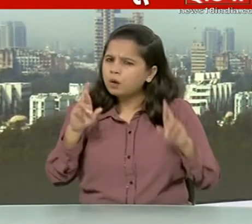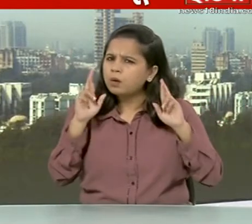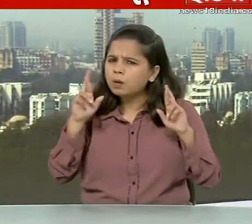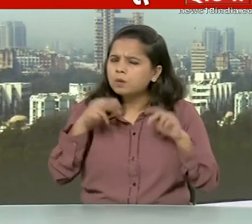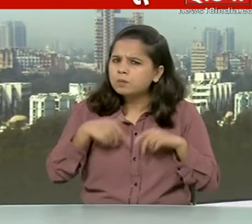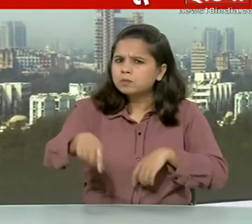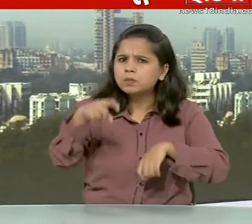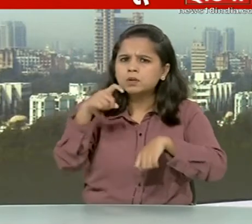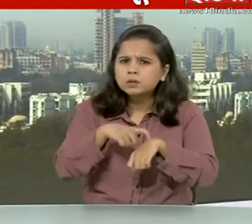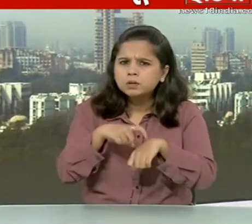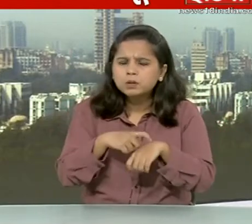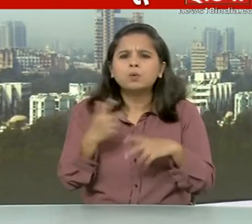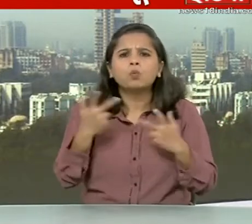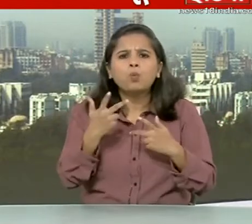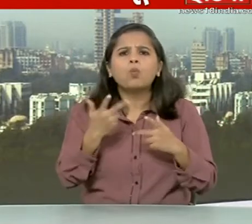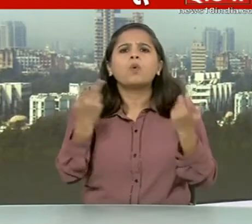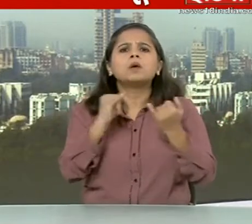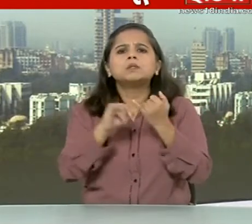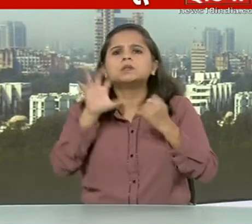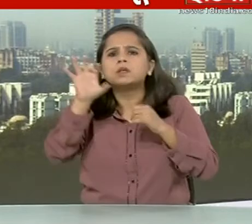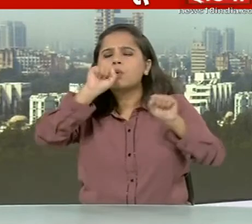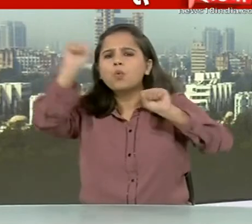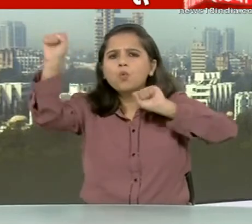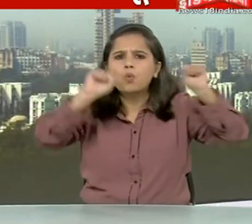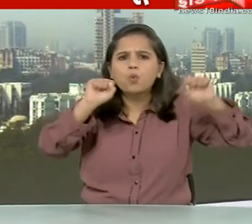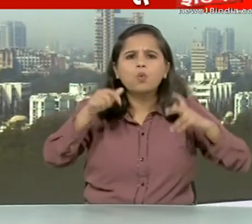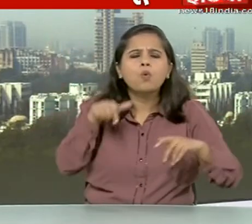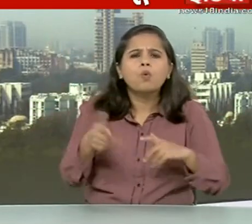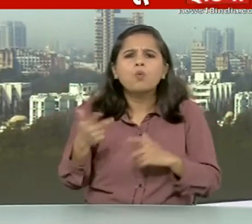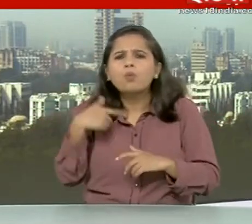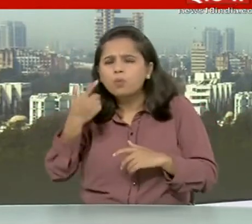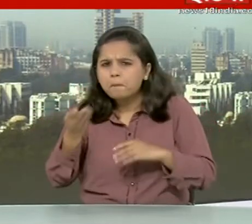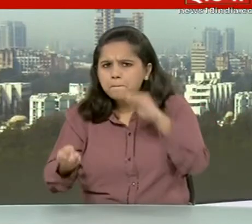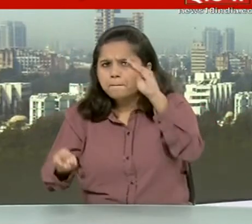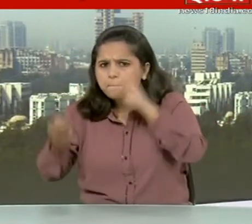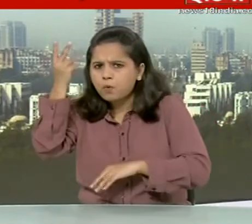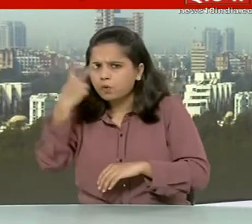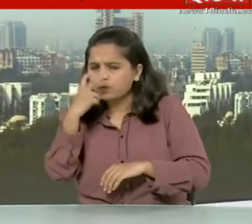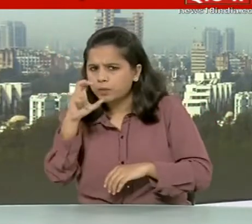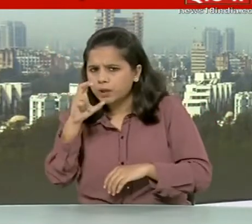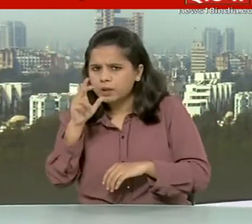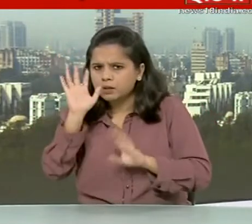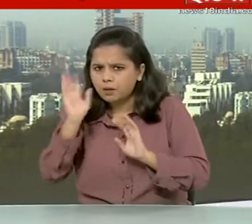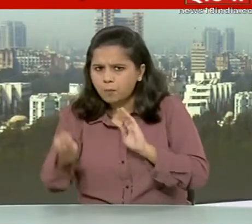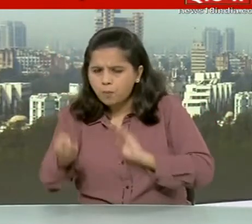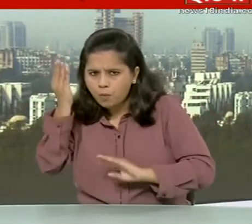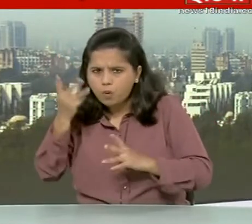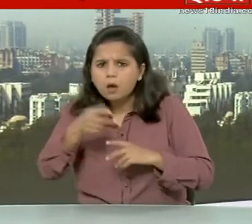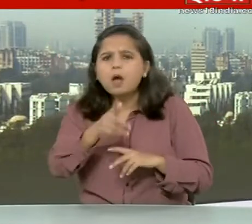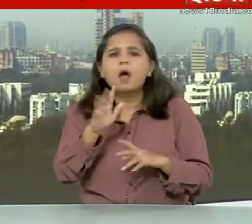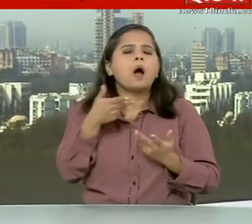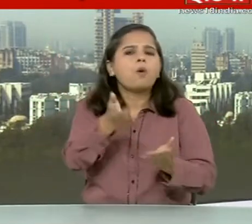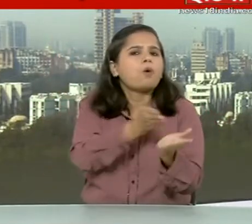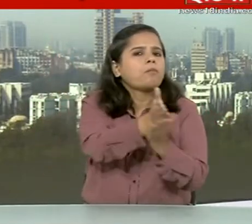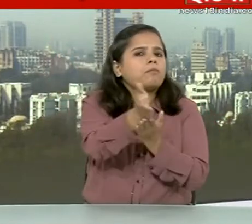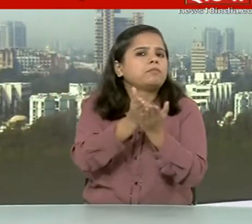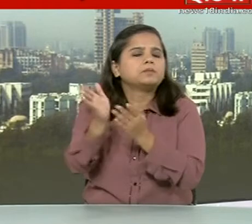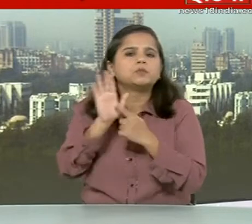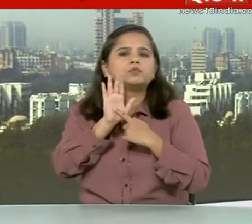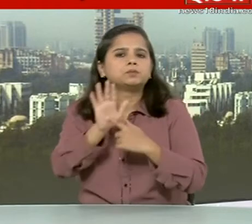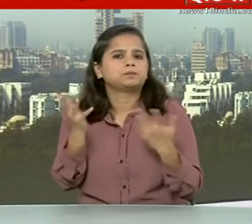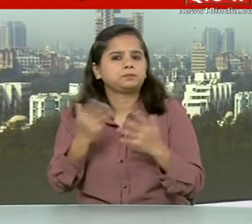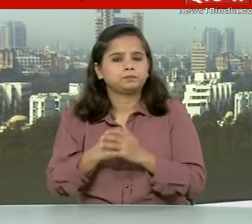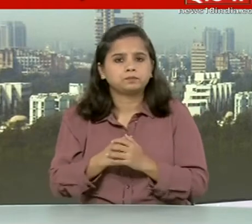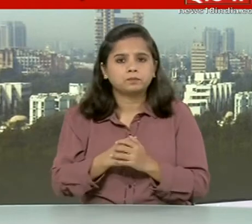जाएगा कि किसके किसके पास उस स्टॉक लिमिट्स से अधिक अनियन अवेलिबल है इसका मैसेज ये है कि